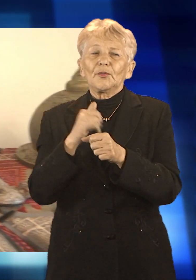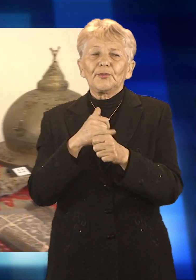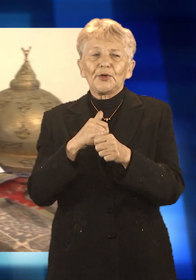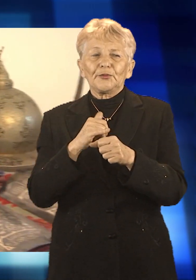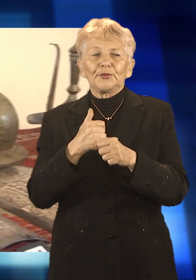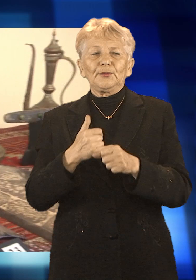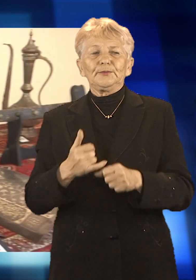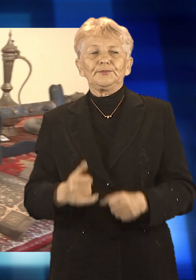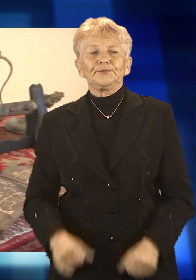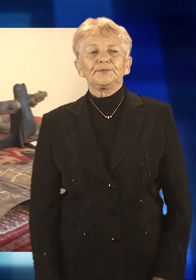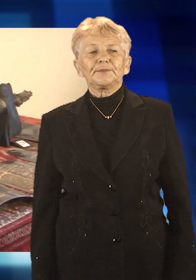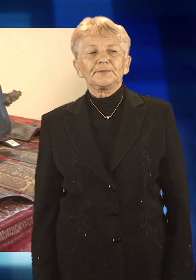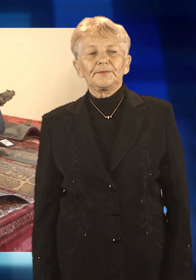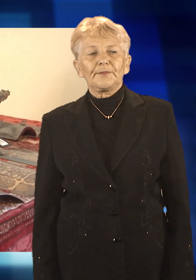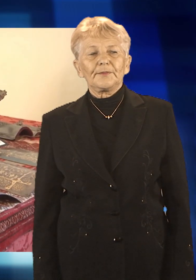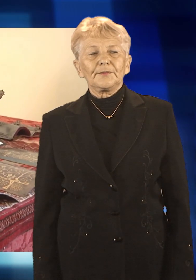10 do 18.